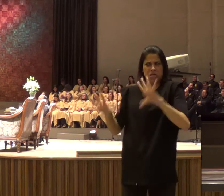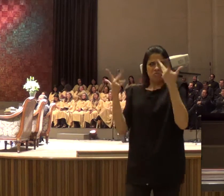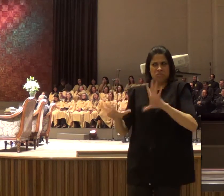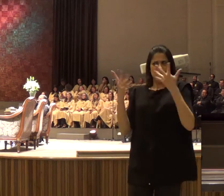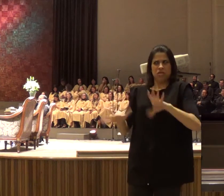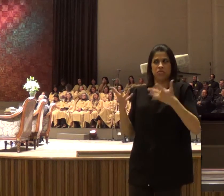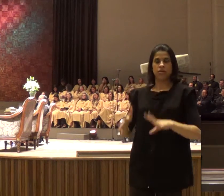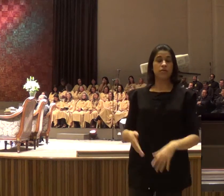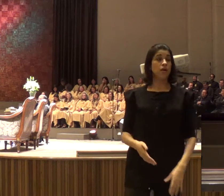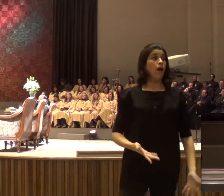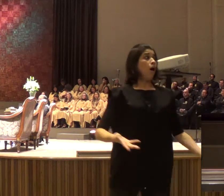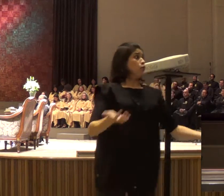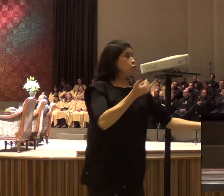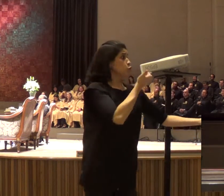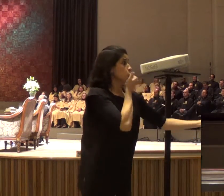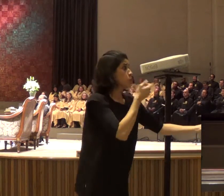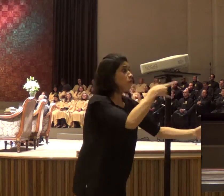você que está maldiçoando a tua vida,